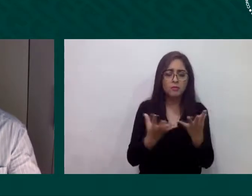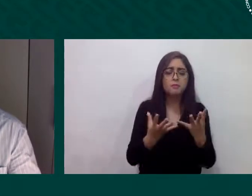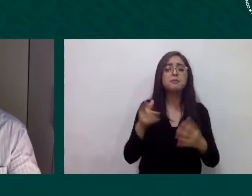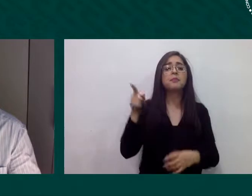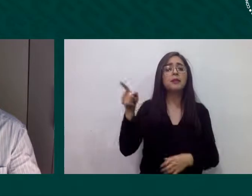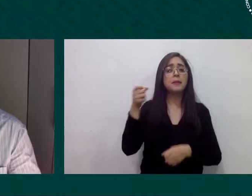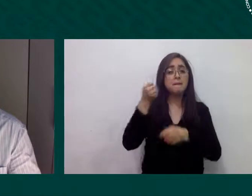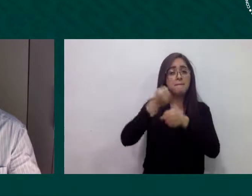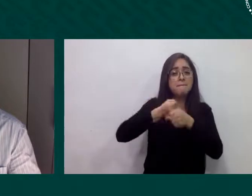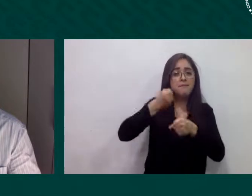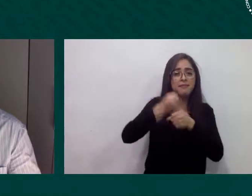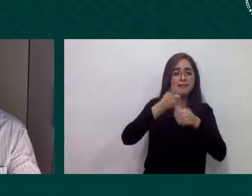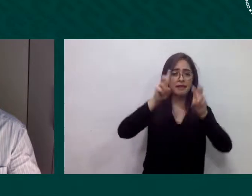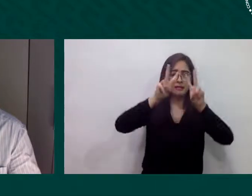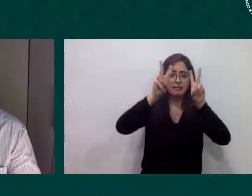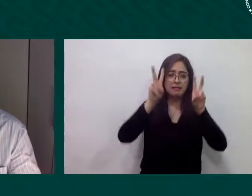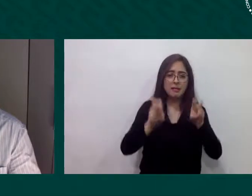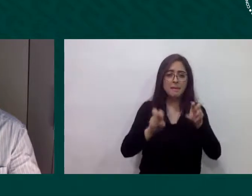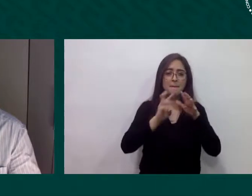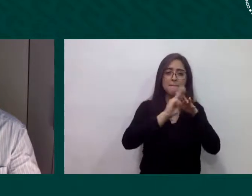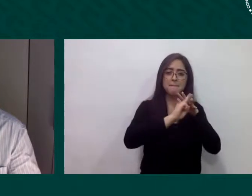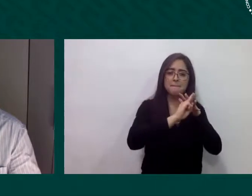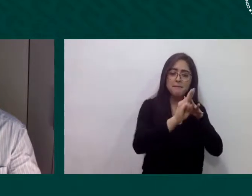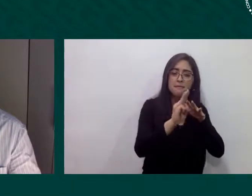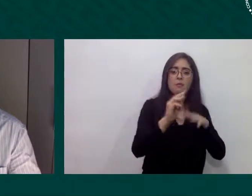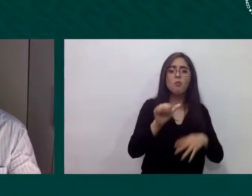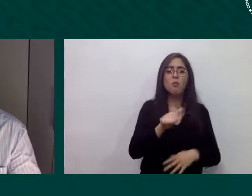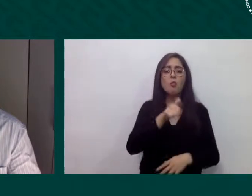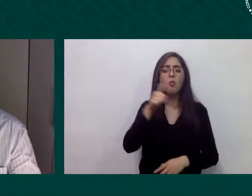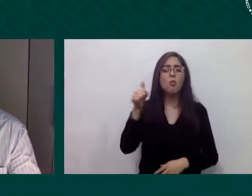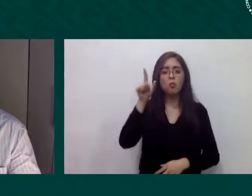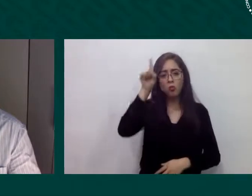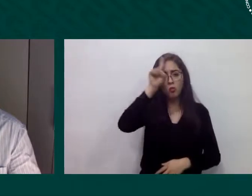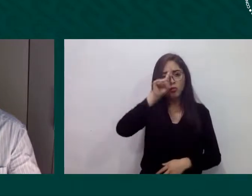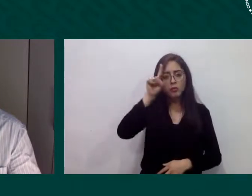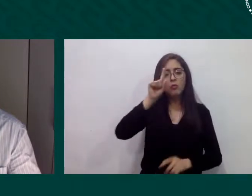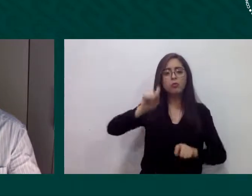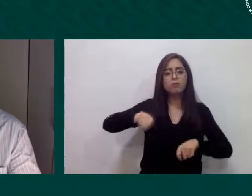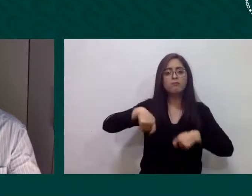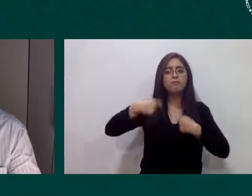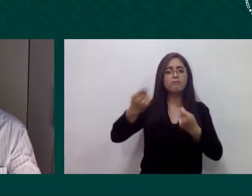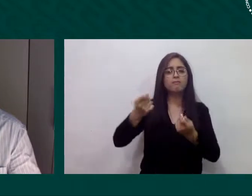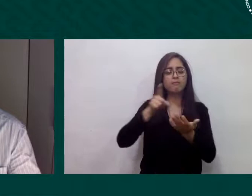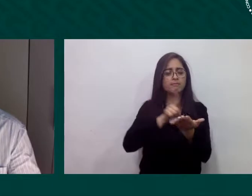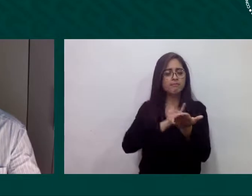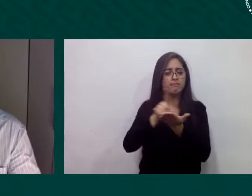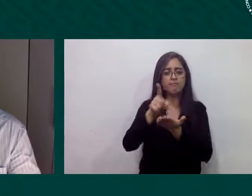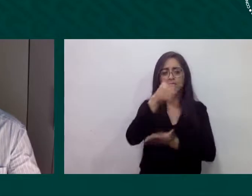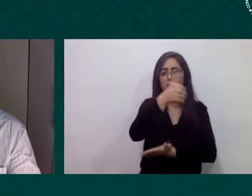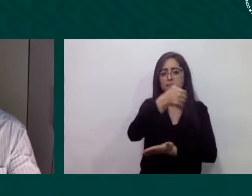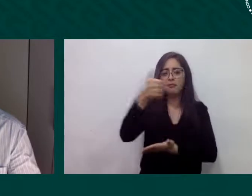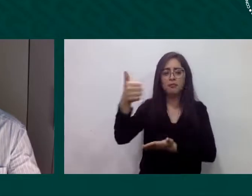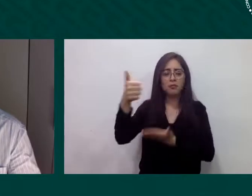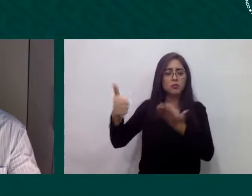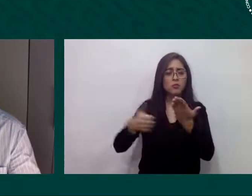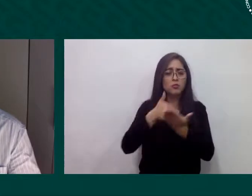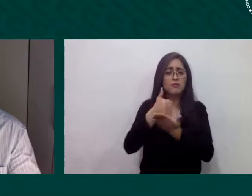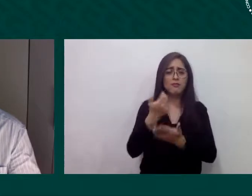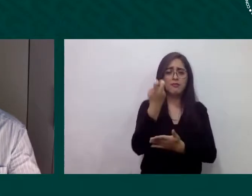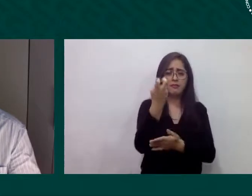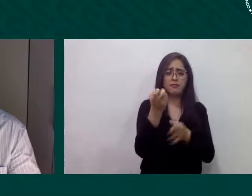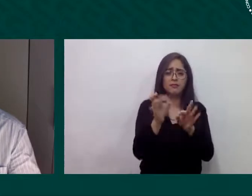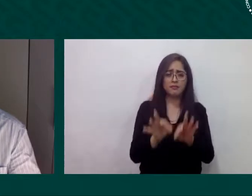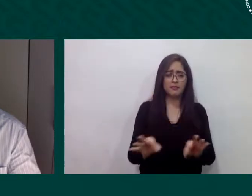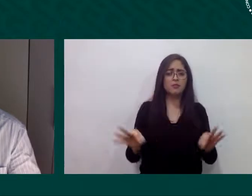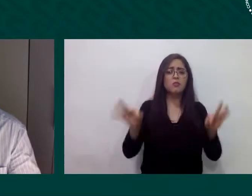el consejo político de derecho y a la ciudad son espacios esenciales para construir estrategias conjuntas